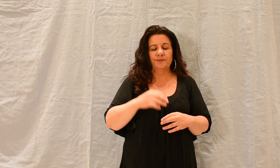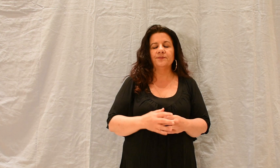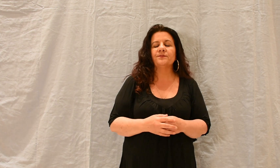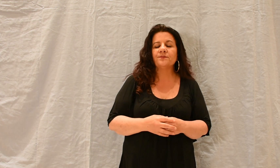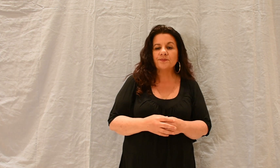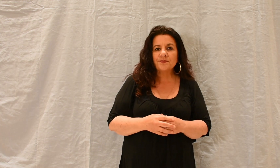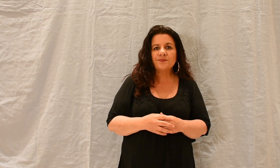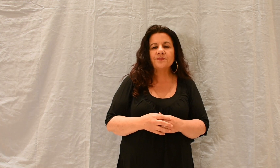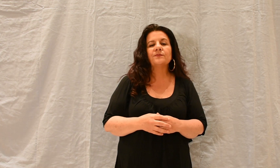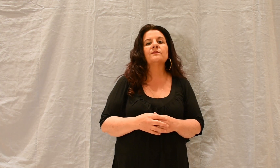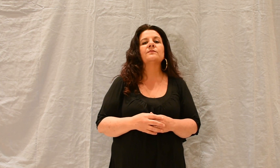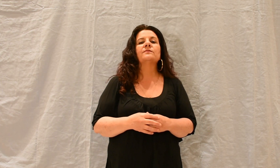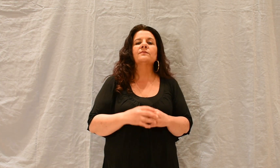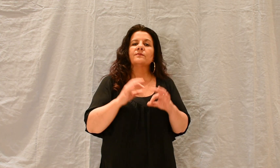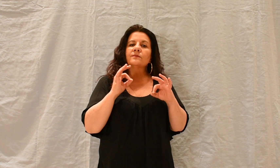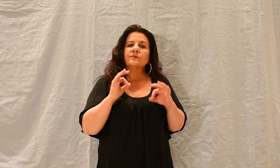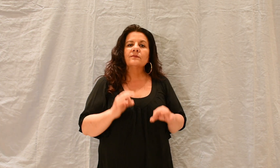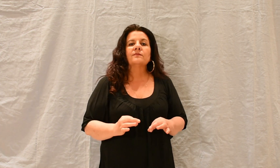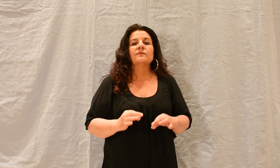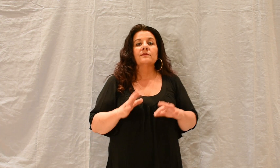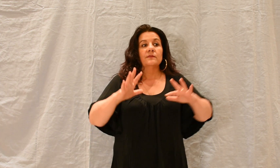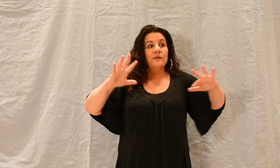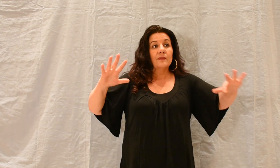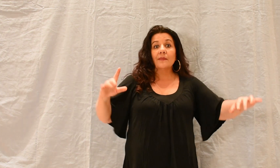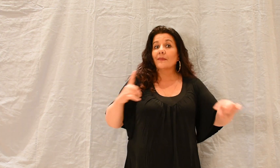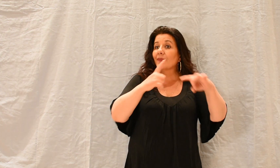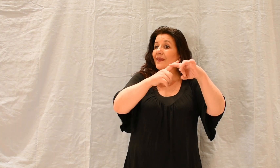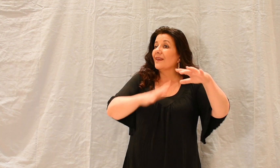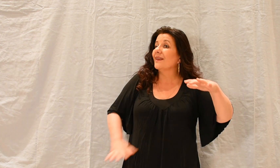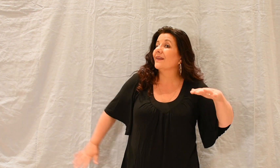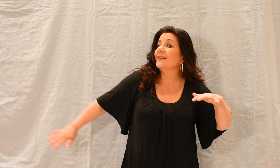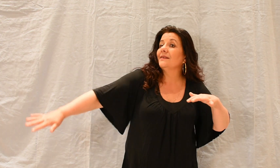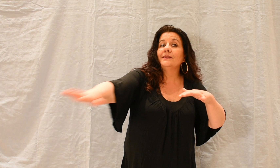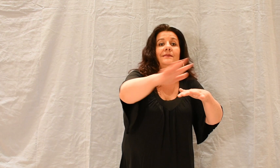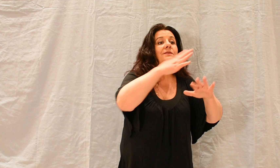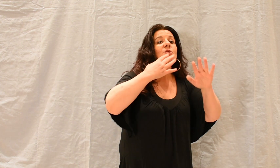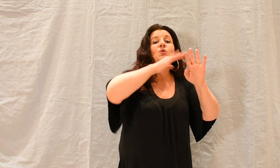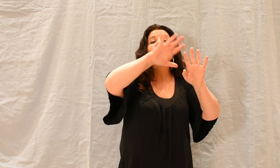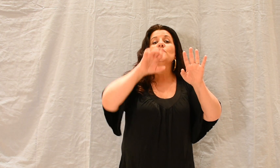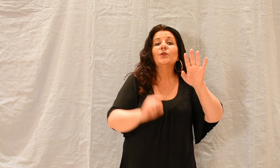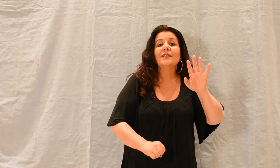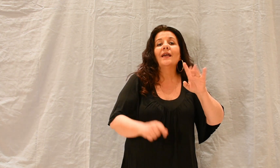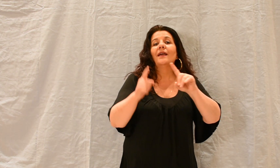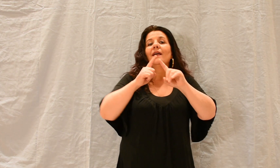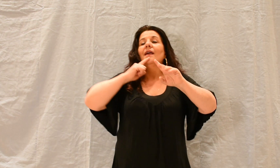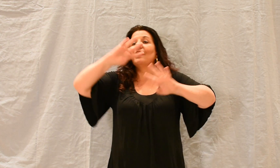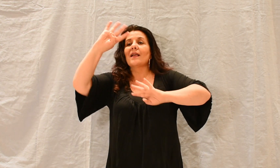L'Église était en paix dans toute la Judée, la Galilée et la